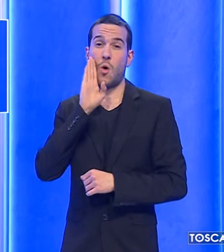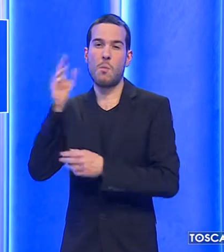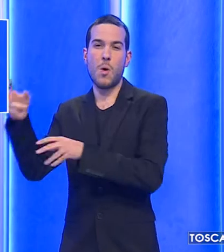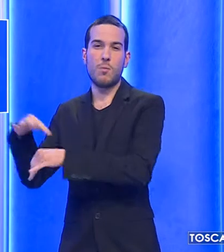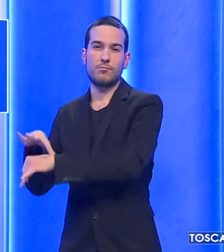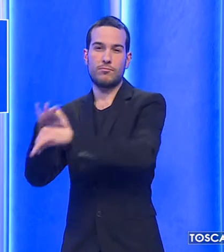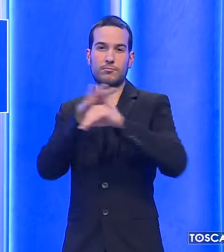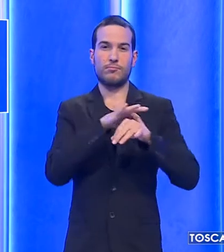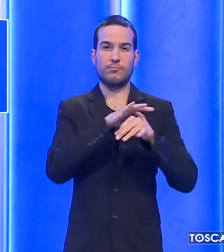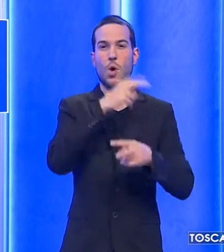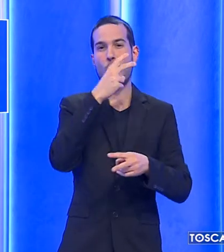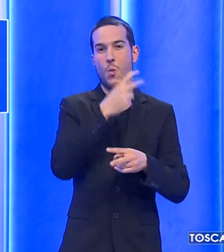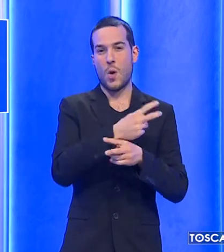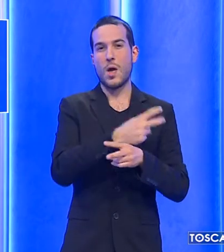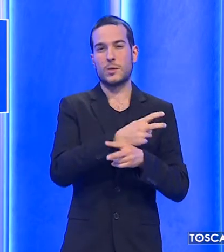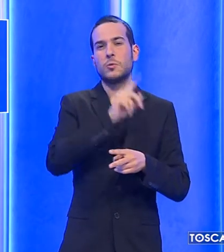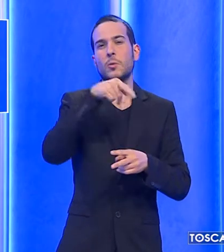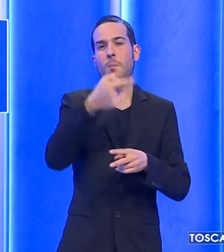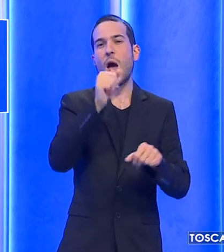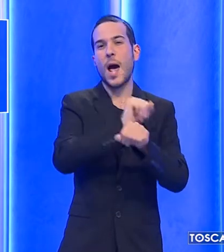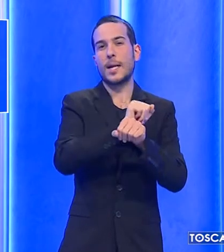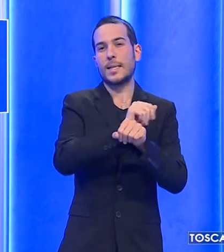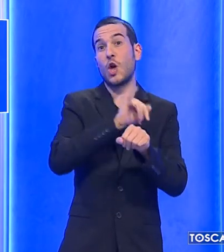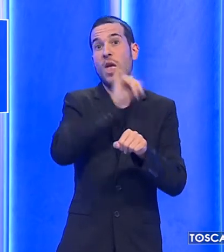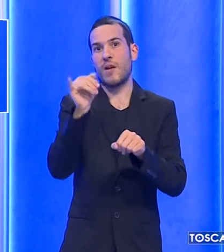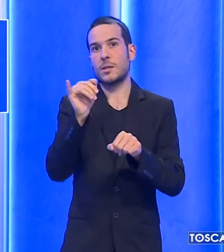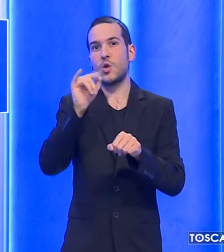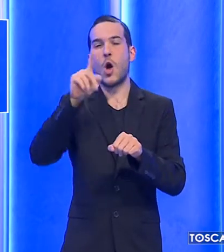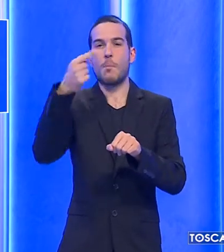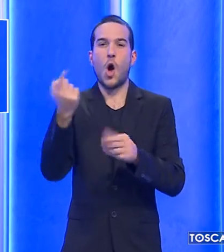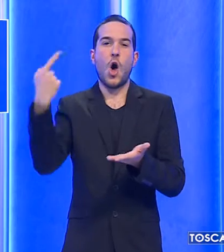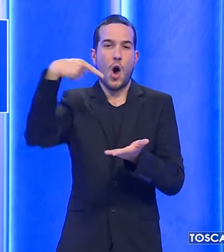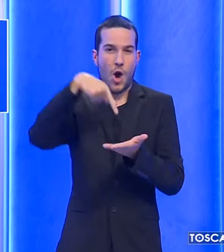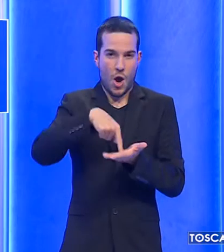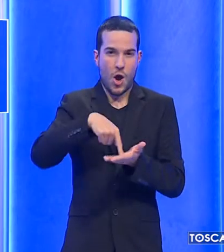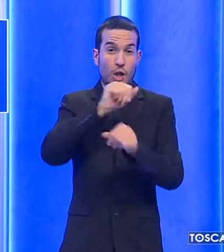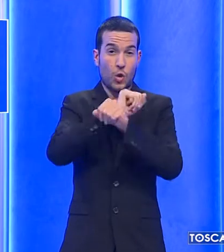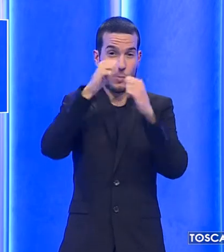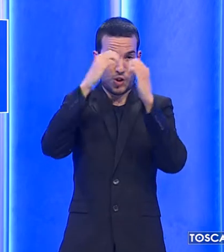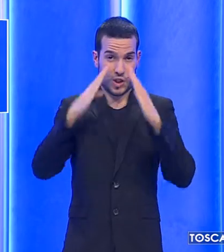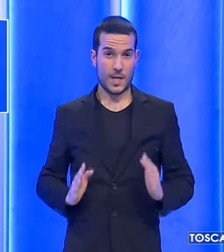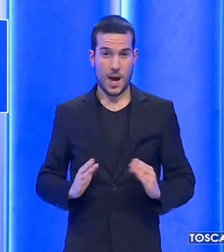in questura e arrestato per evasione, venendo comunque poi rimesso ai domiciliari.